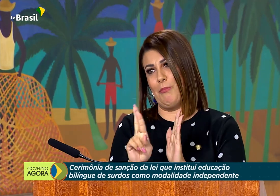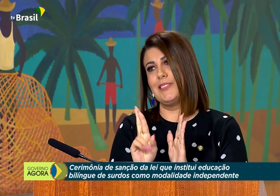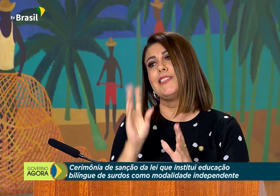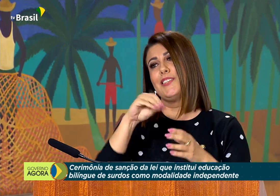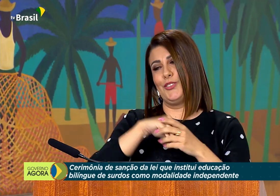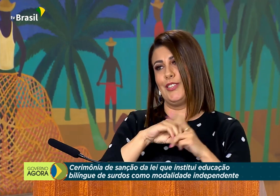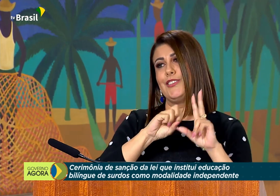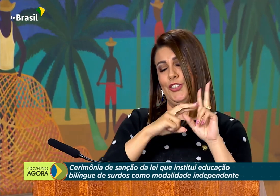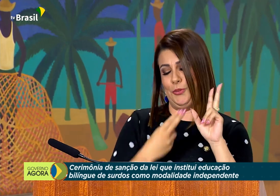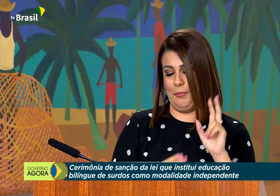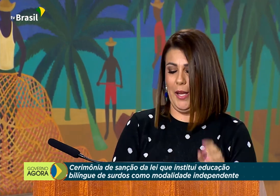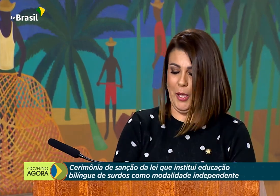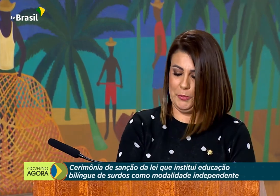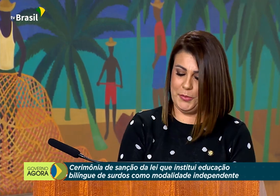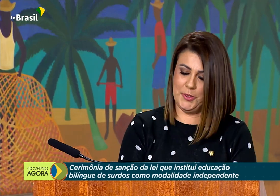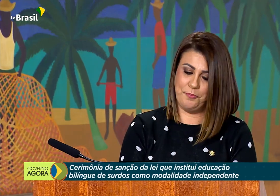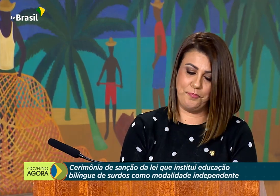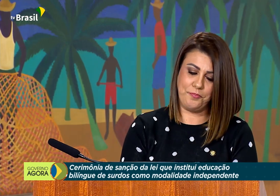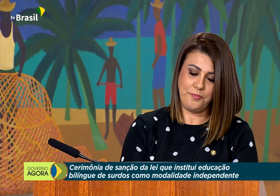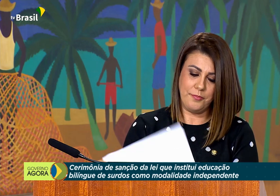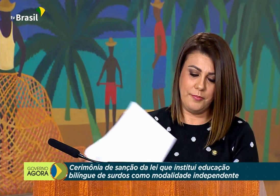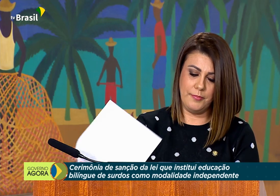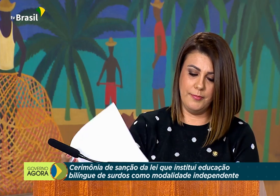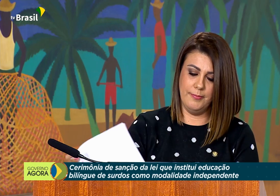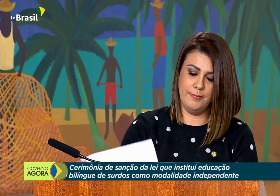gestora surda, representante da Dipebis,